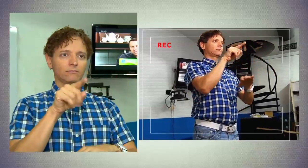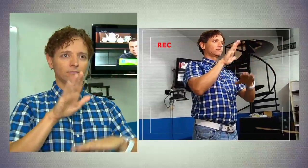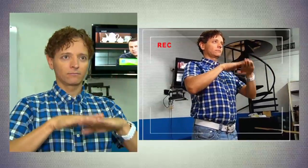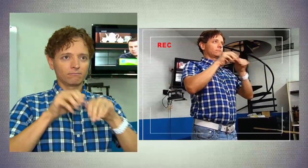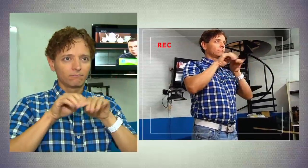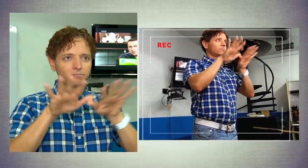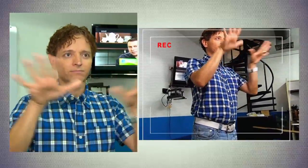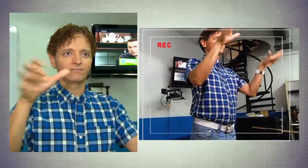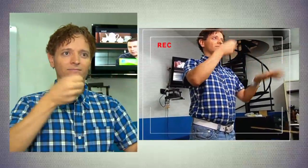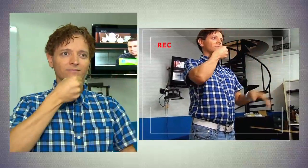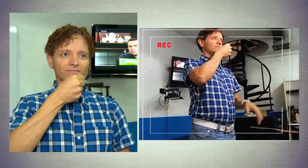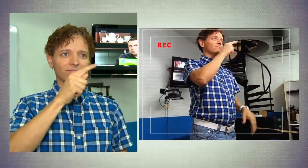más me gusta es el noticiero.